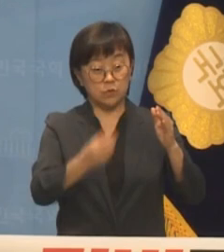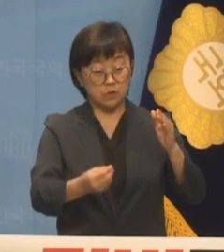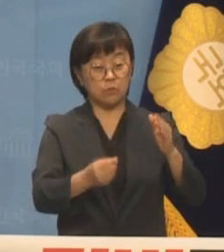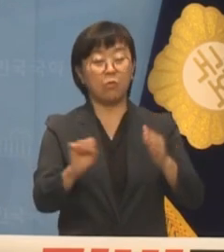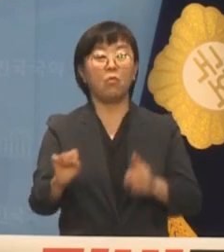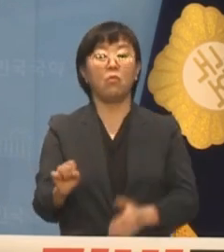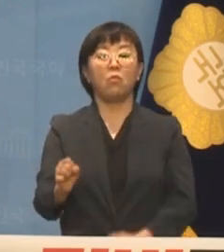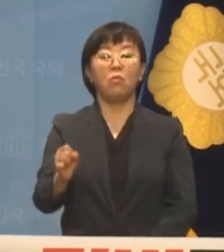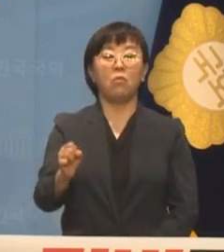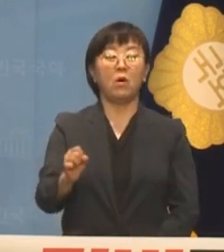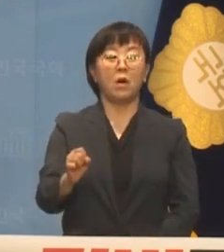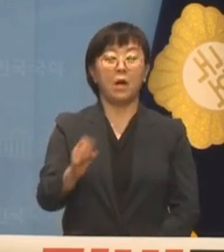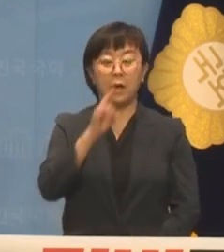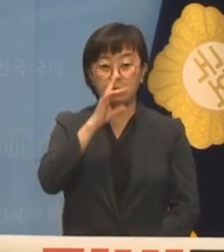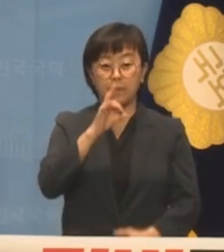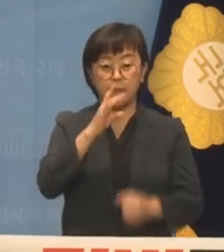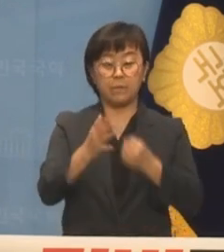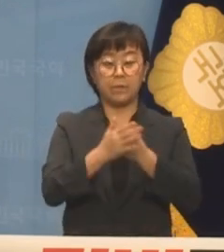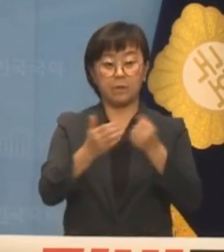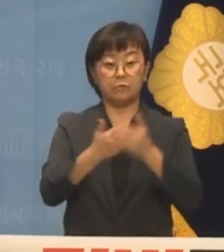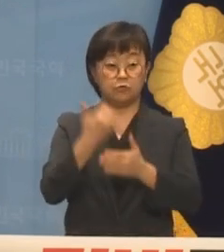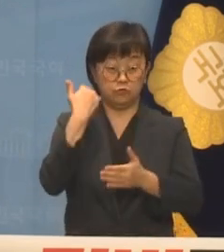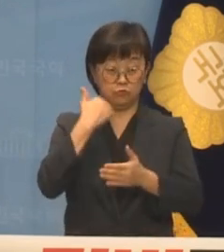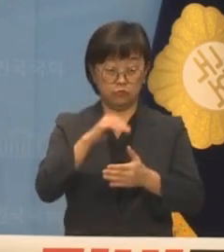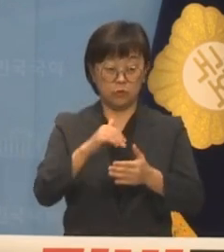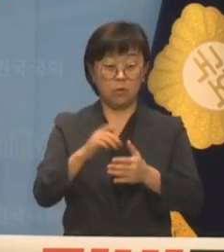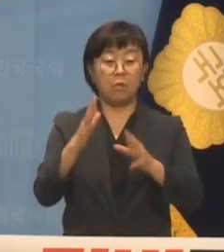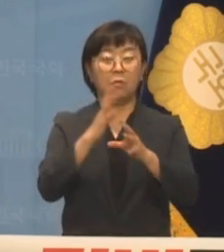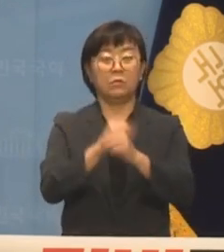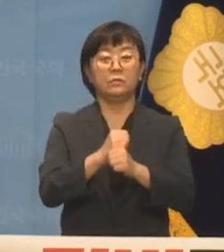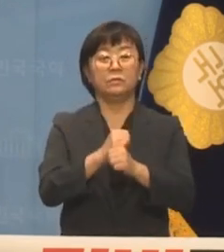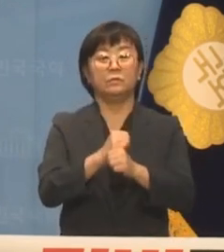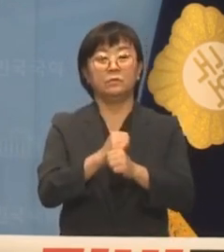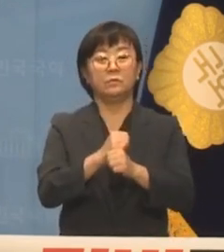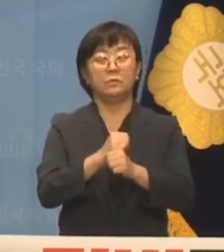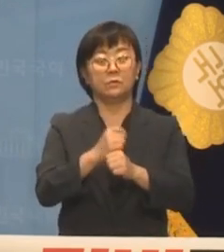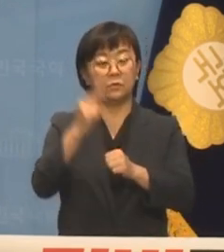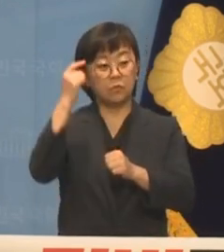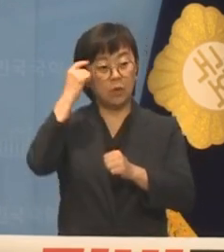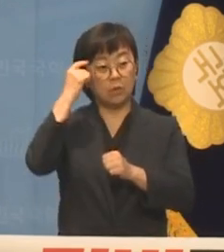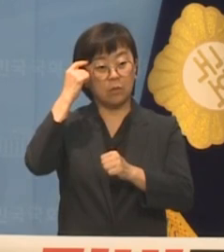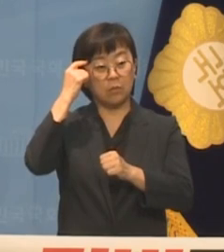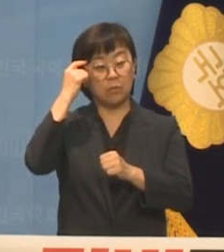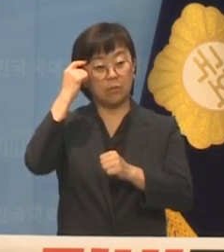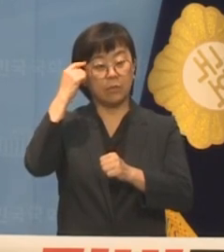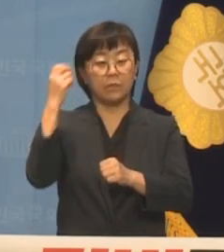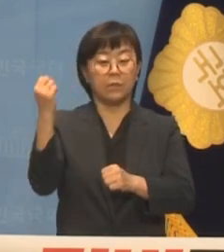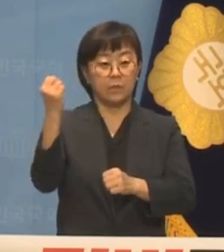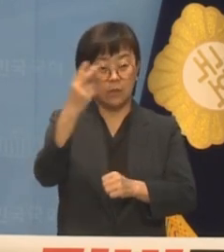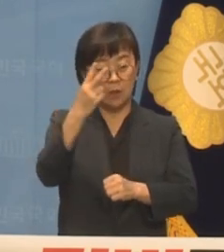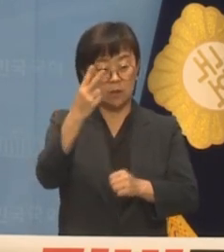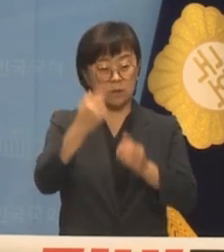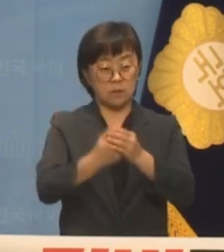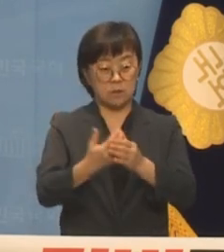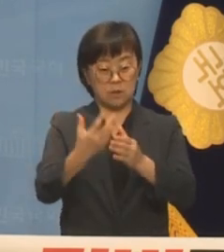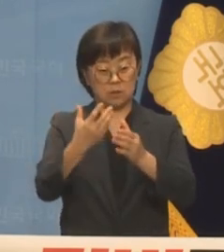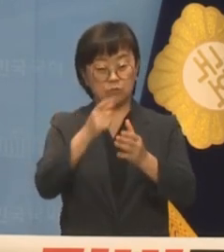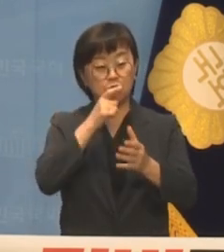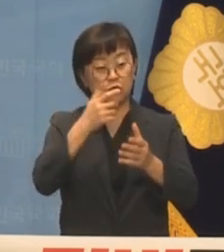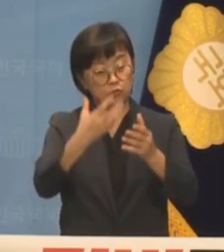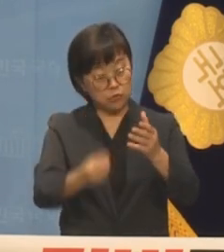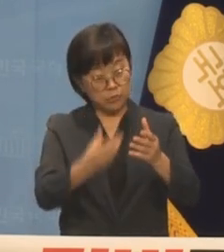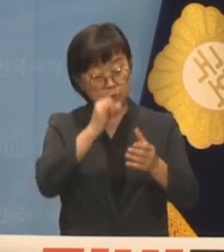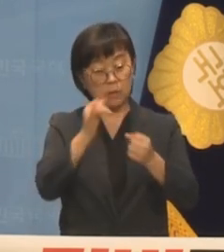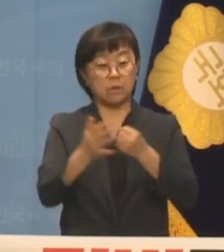해서는 안 될 일을 누가 언제 왜 다시 재개하게 됐는지